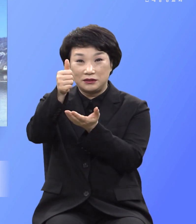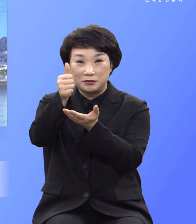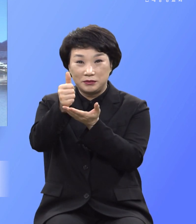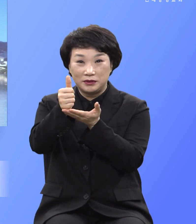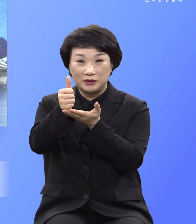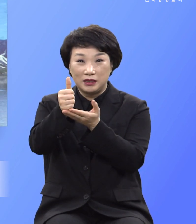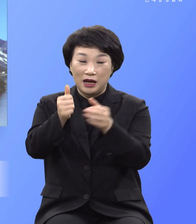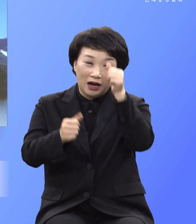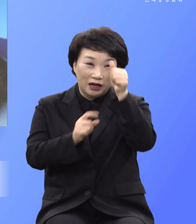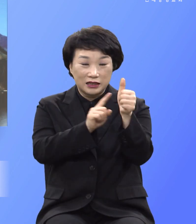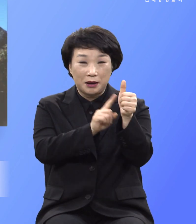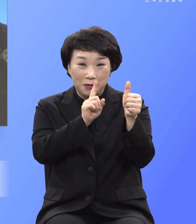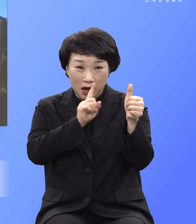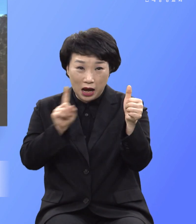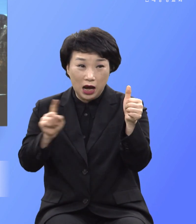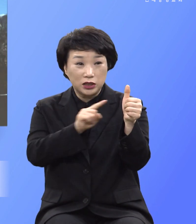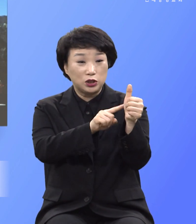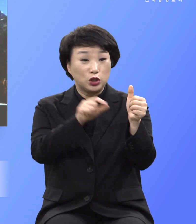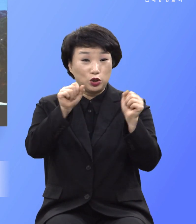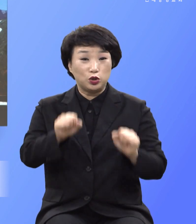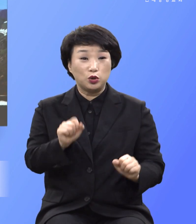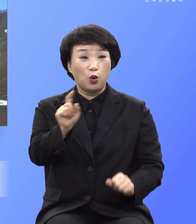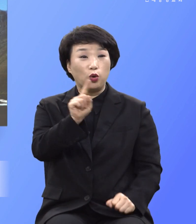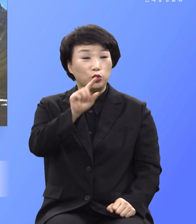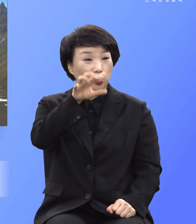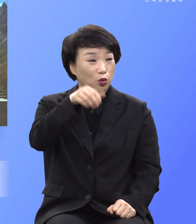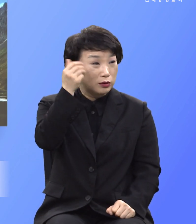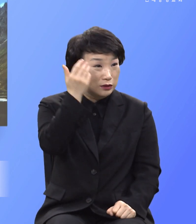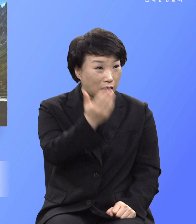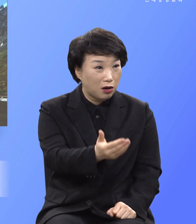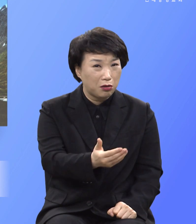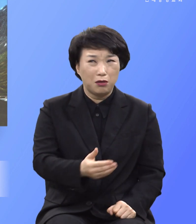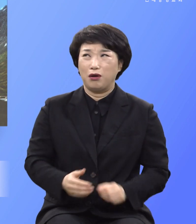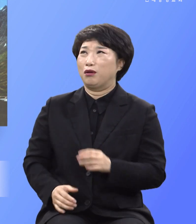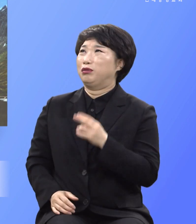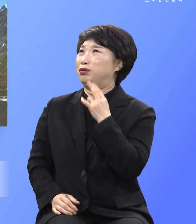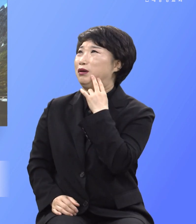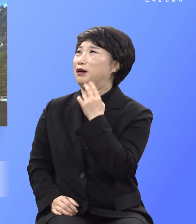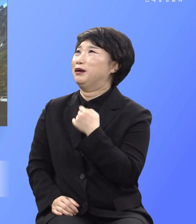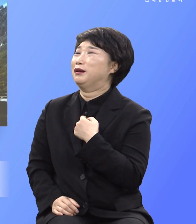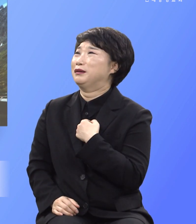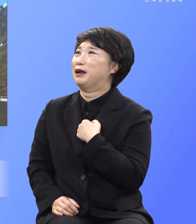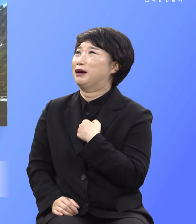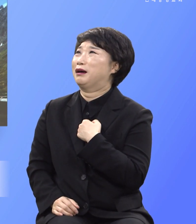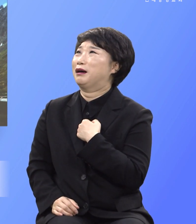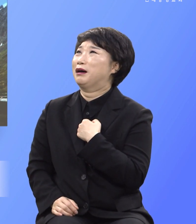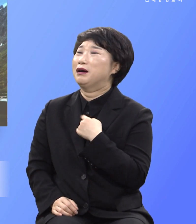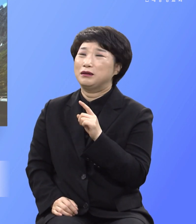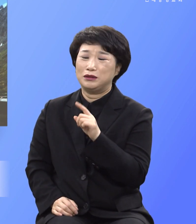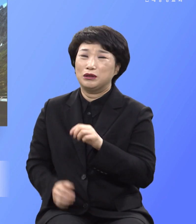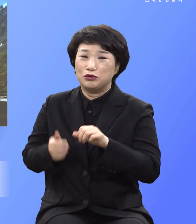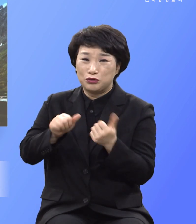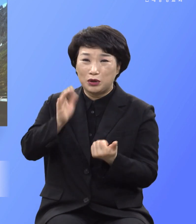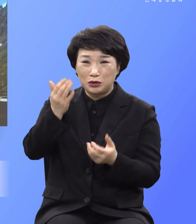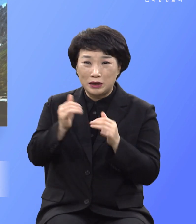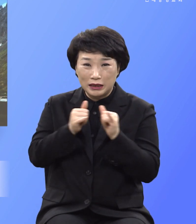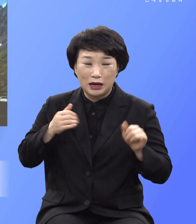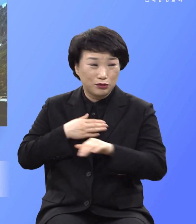하나님은 아담아 네가 어디에 있느냐 예 이렇게 죽게 된 인간을 애타게